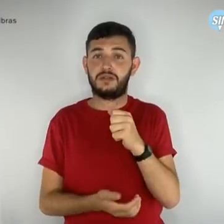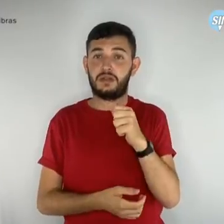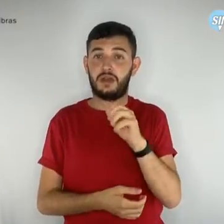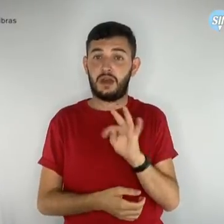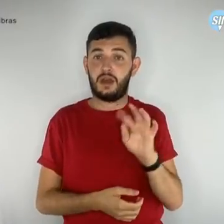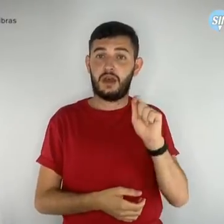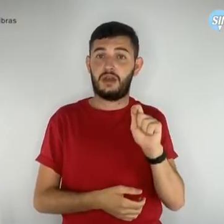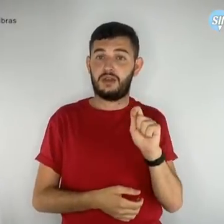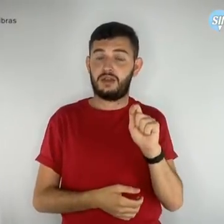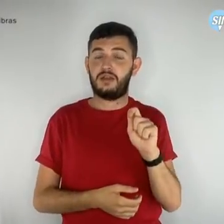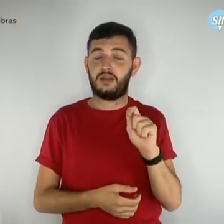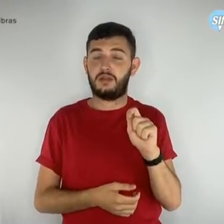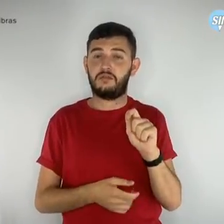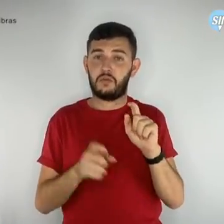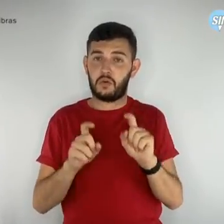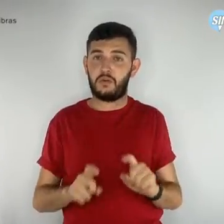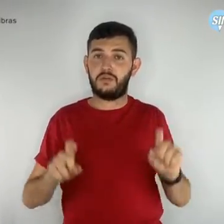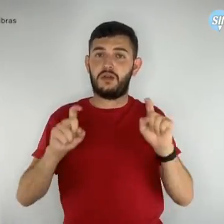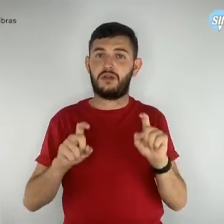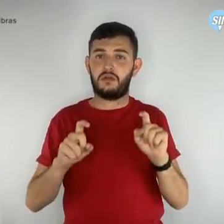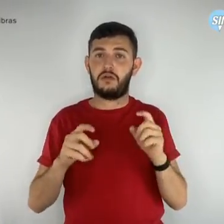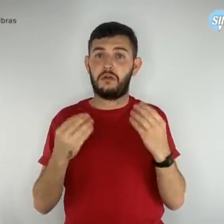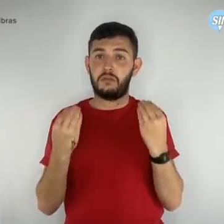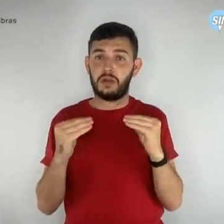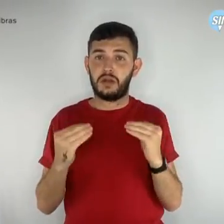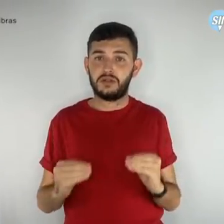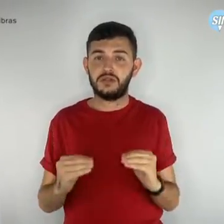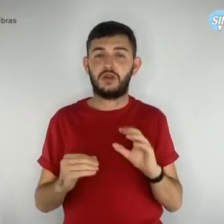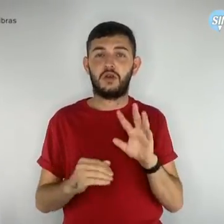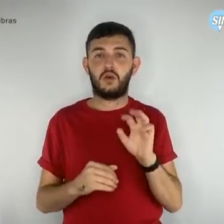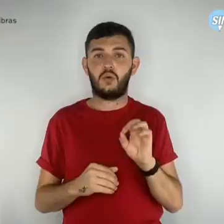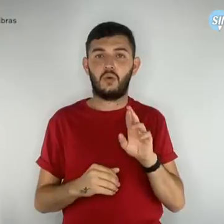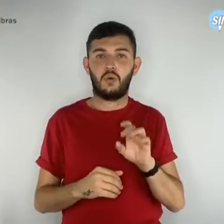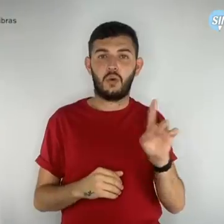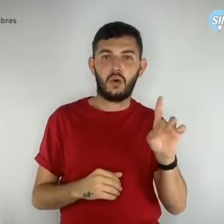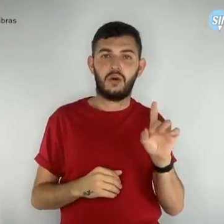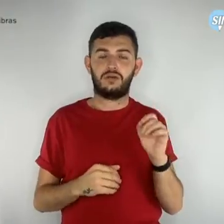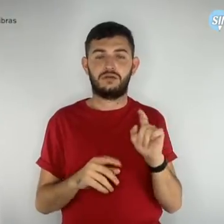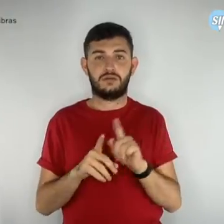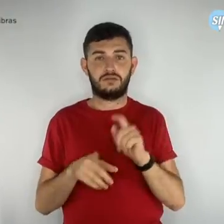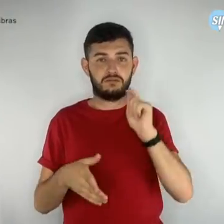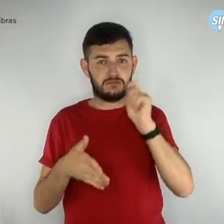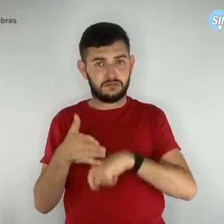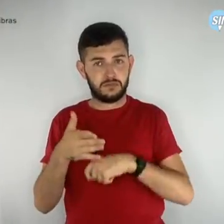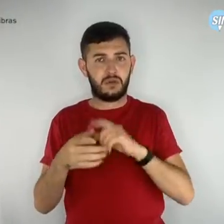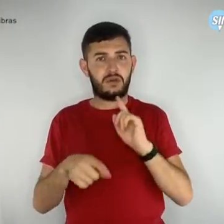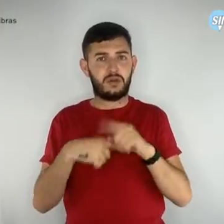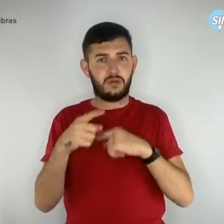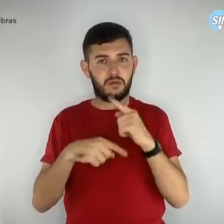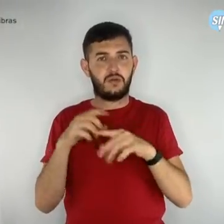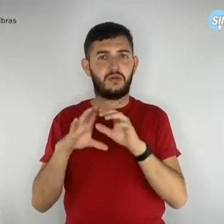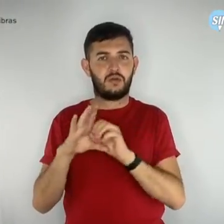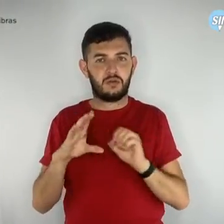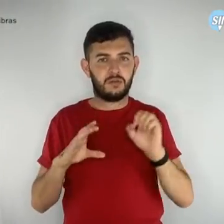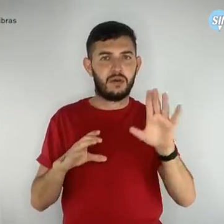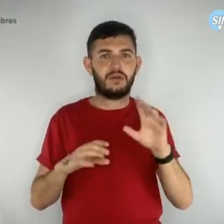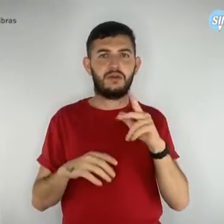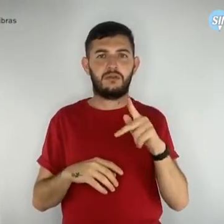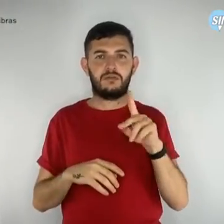computador, preenchê-la no Word, assiná-la e entregá-la em formato PDF no WhatsApp